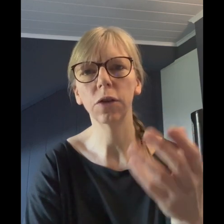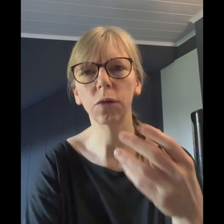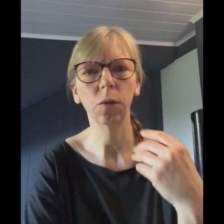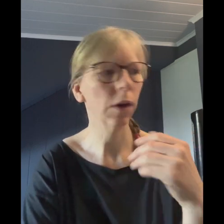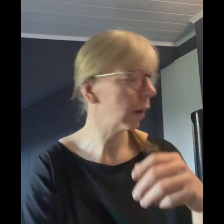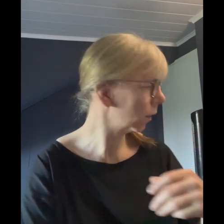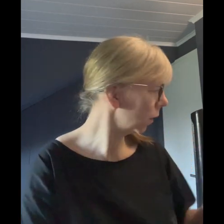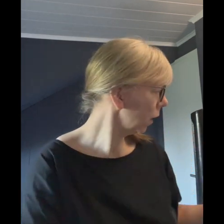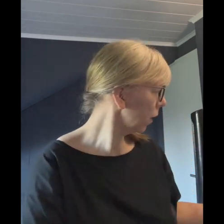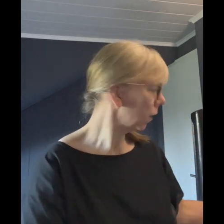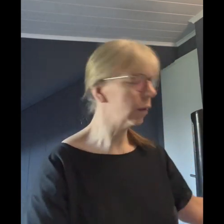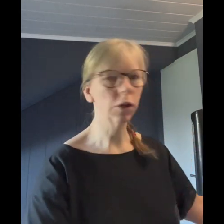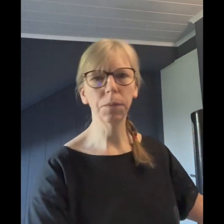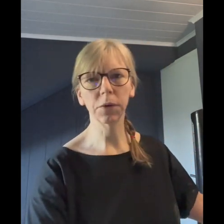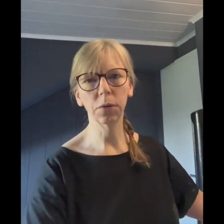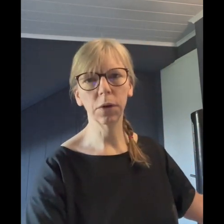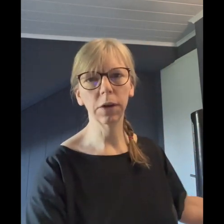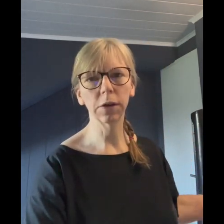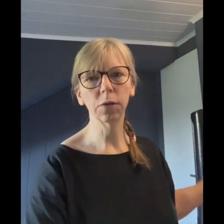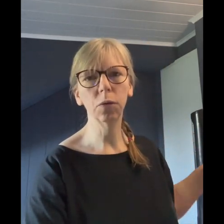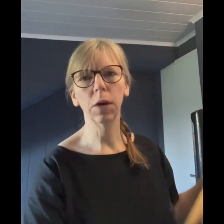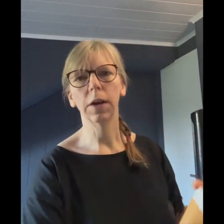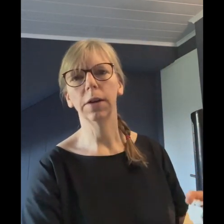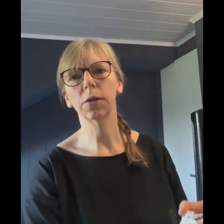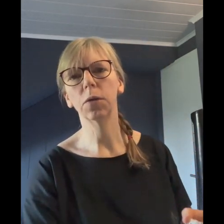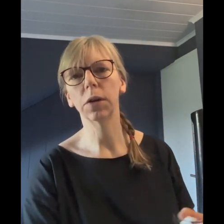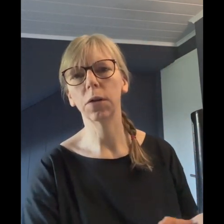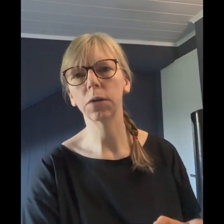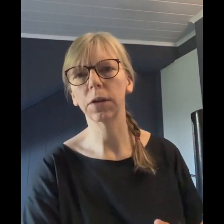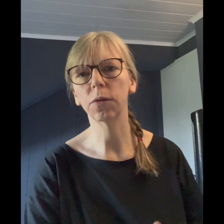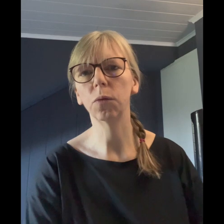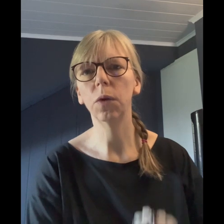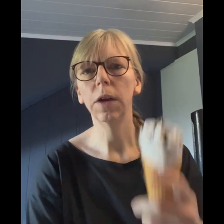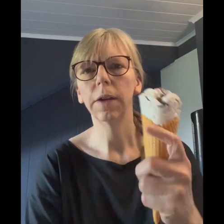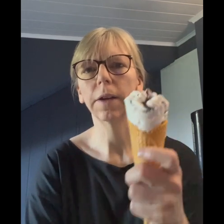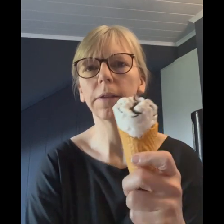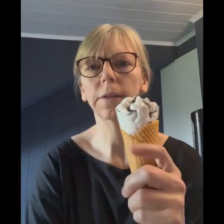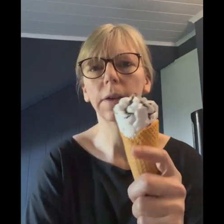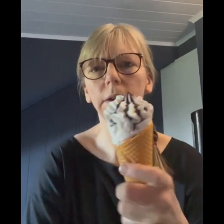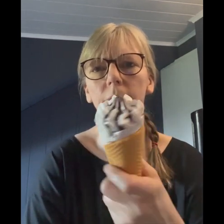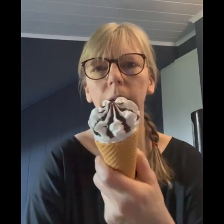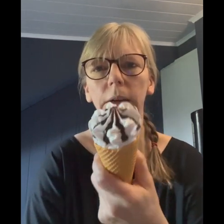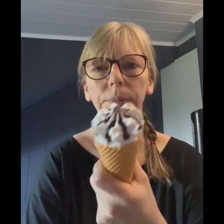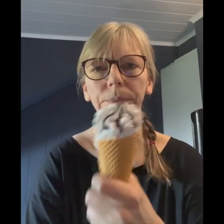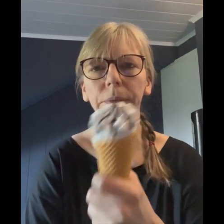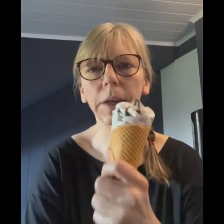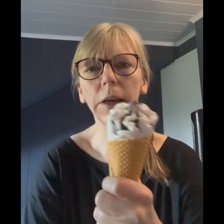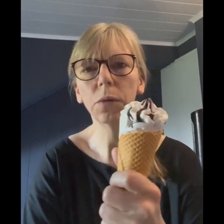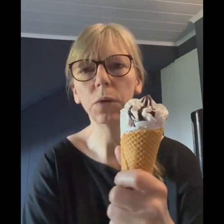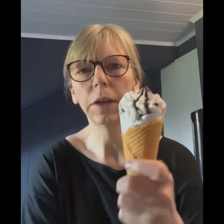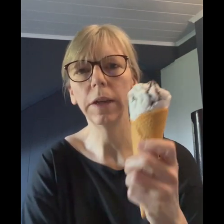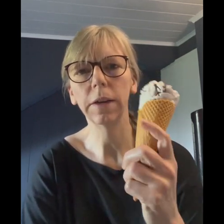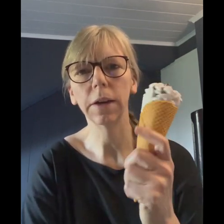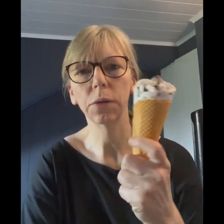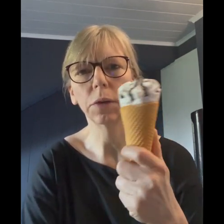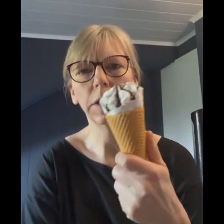Schokolade, Chips gehören dazu. Es gehört auch dazu, dass die Keto-Diät, also die